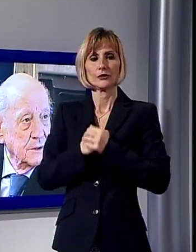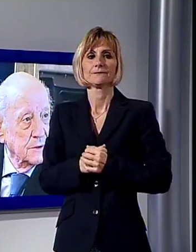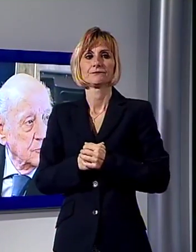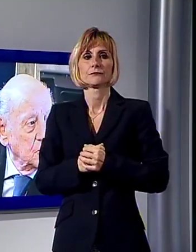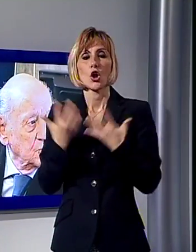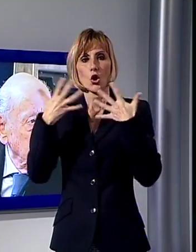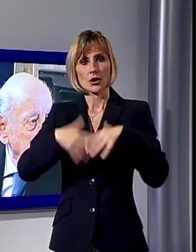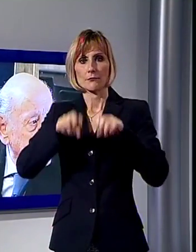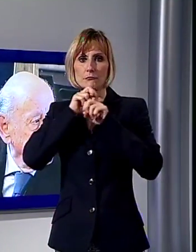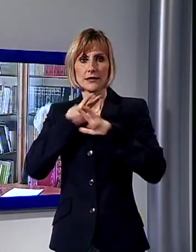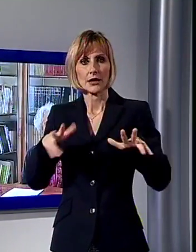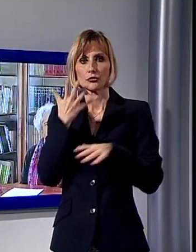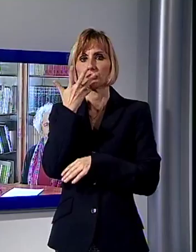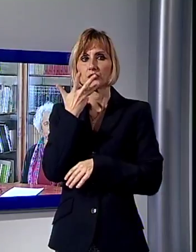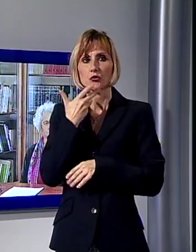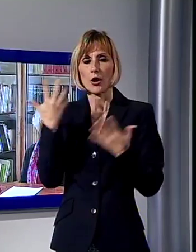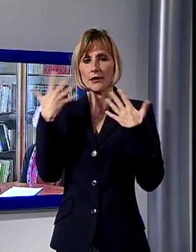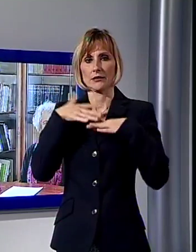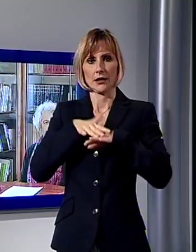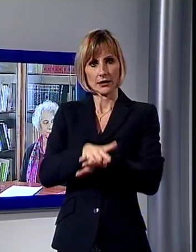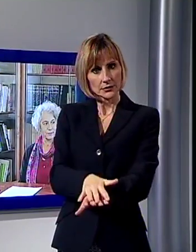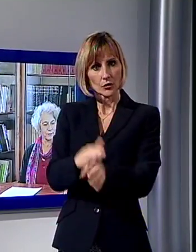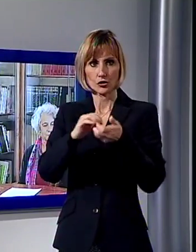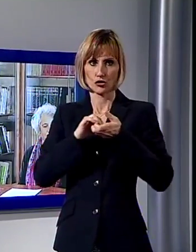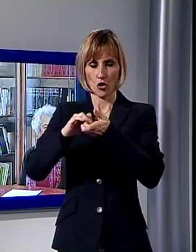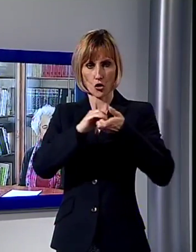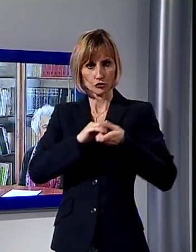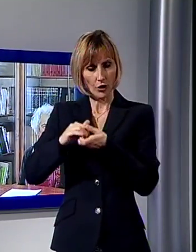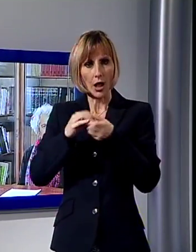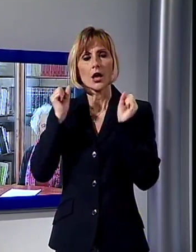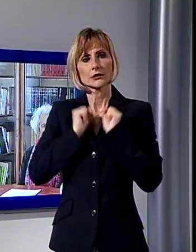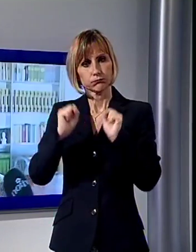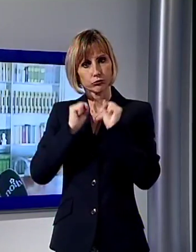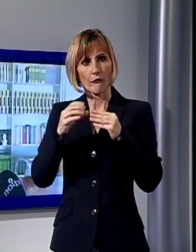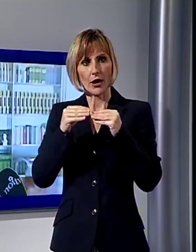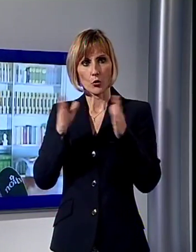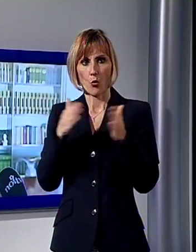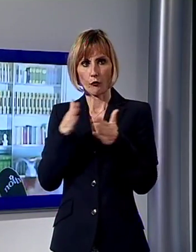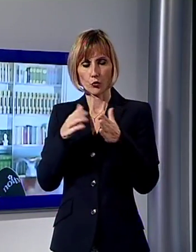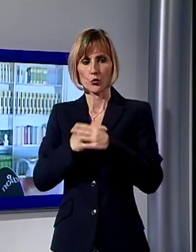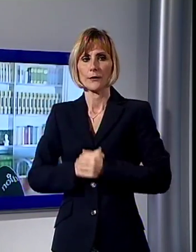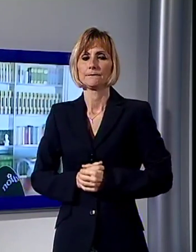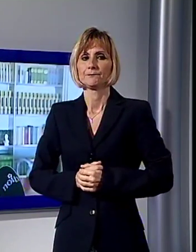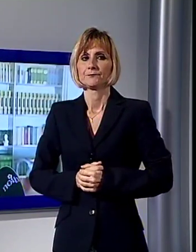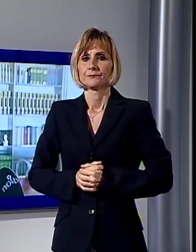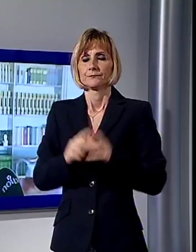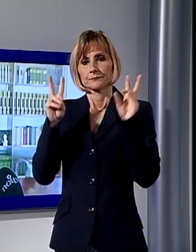trasmettere è quello che l'integrazione e l'inclusione sociale sono possibili ovunque. Dunque Tutti in Passerella è un evento